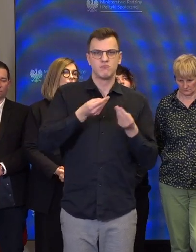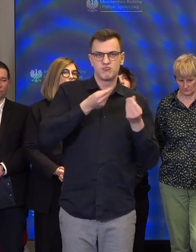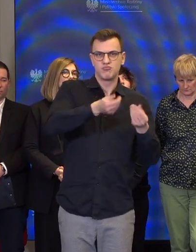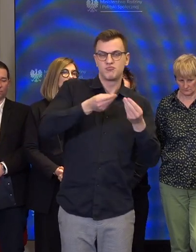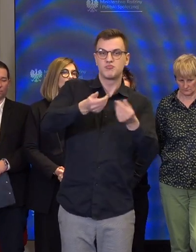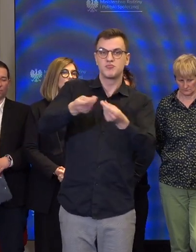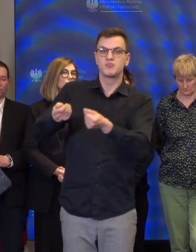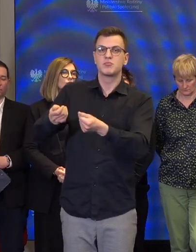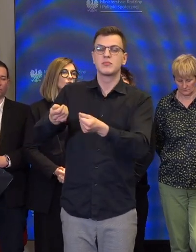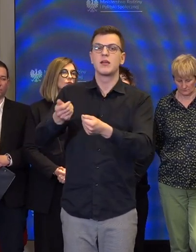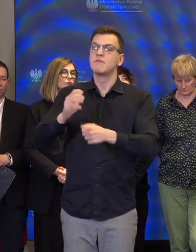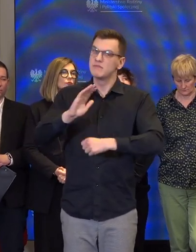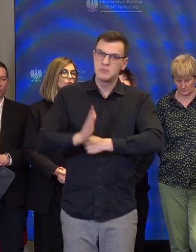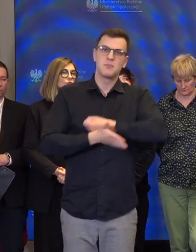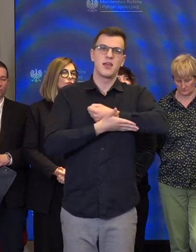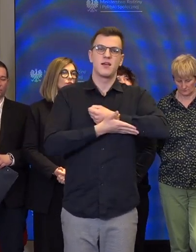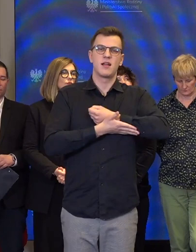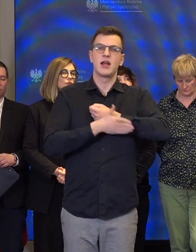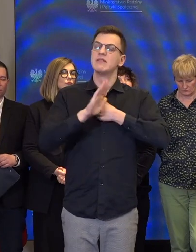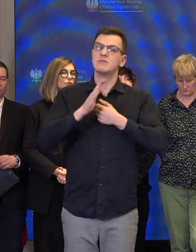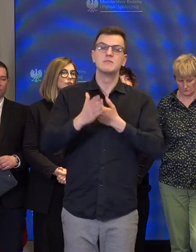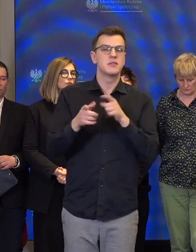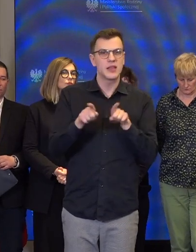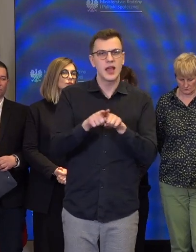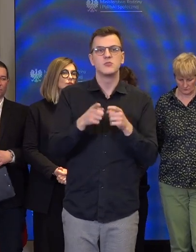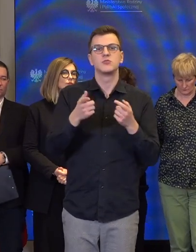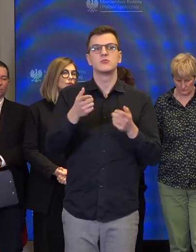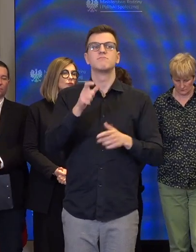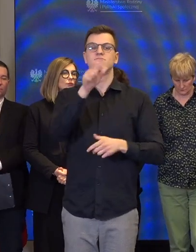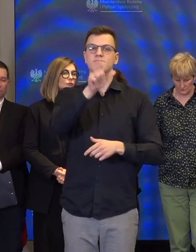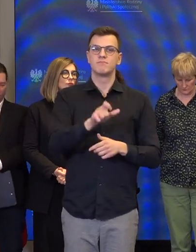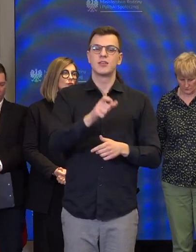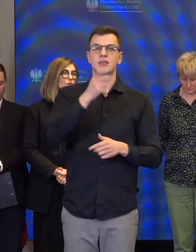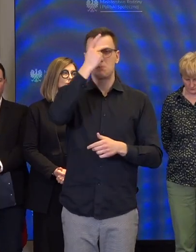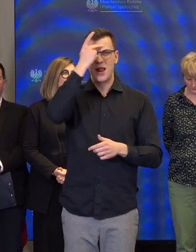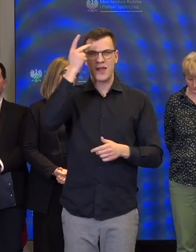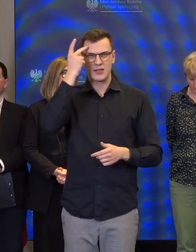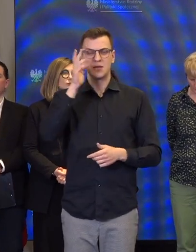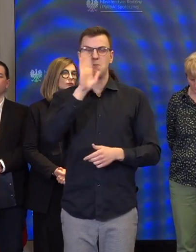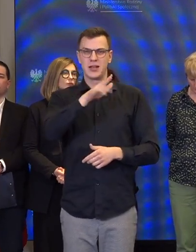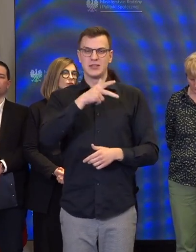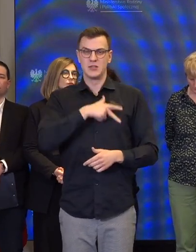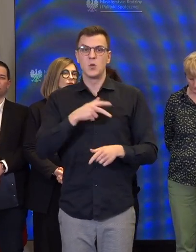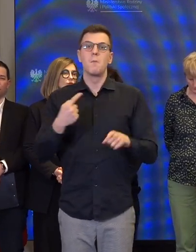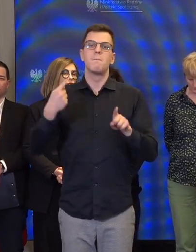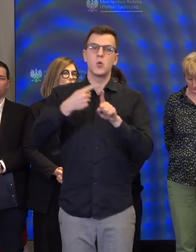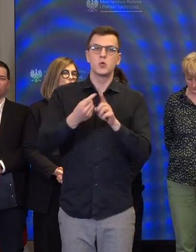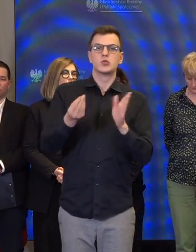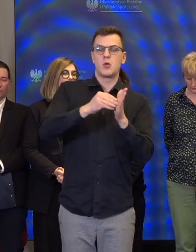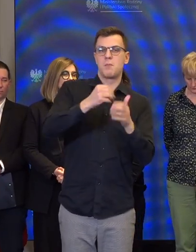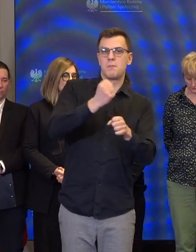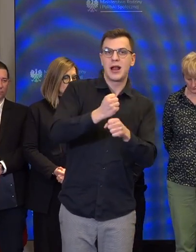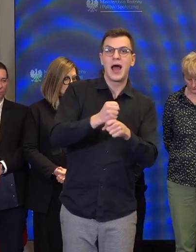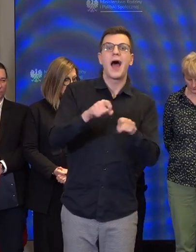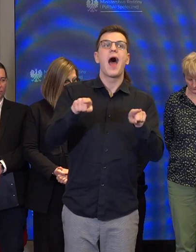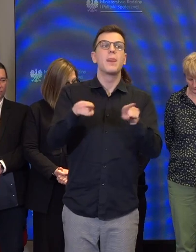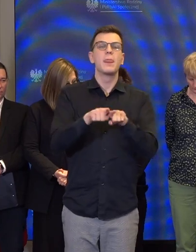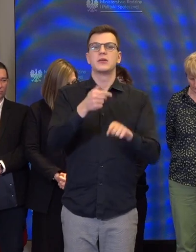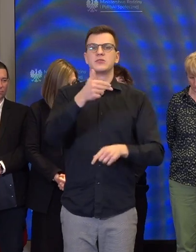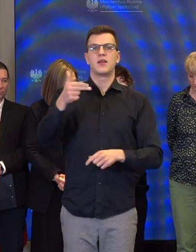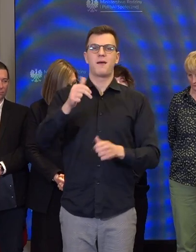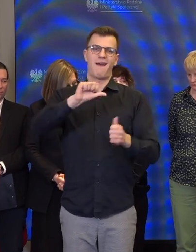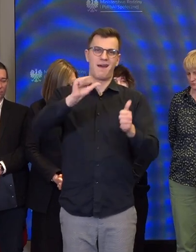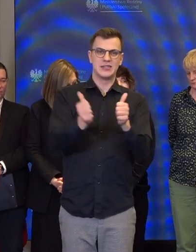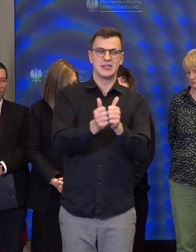wspierającego, zakresie dorabiania doświadczenia pielęgnacyjnego, a także asystencji, także bardzo